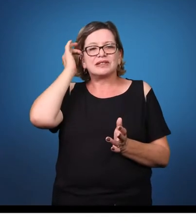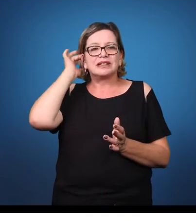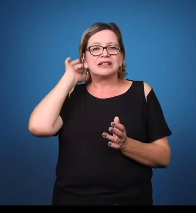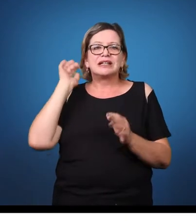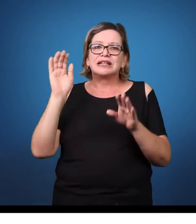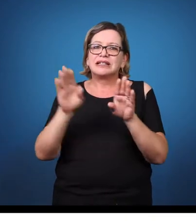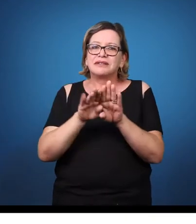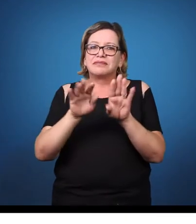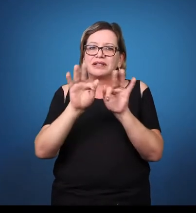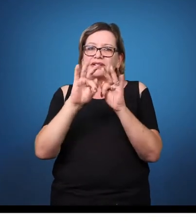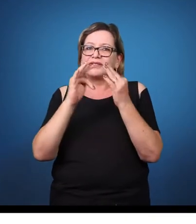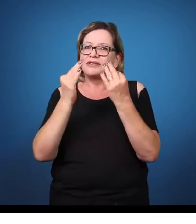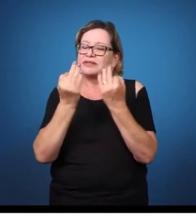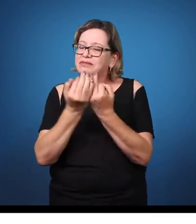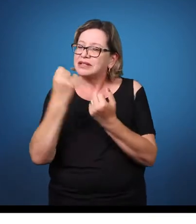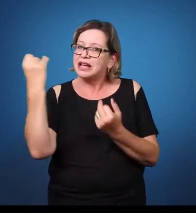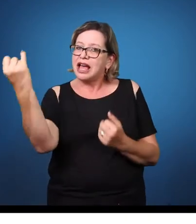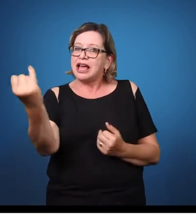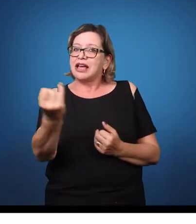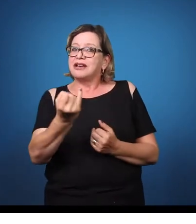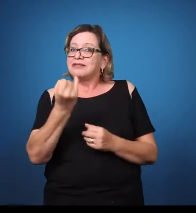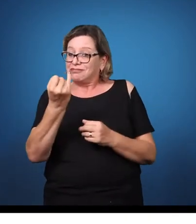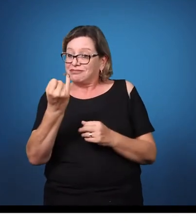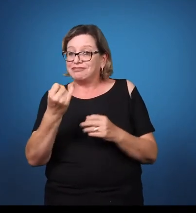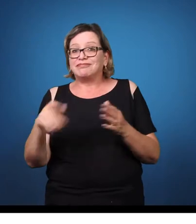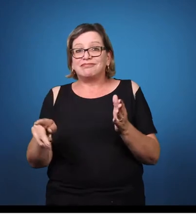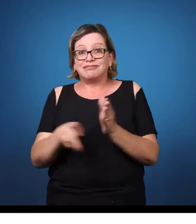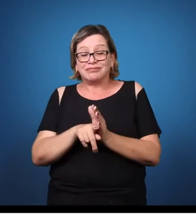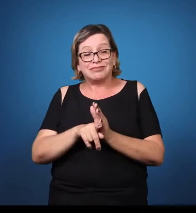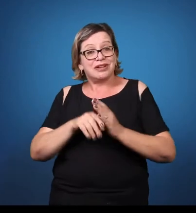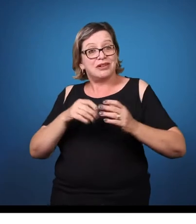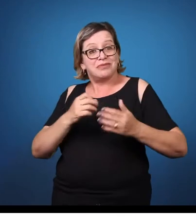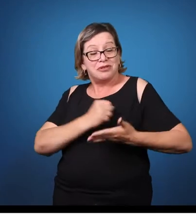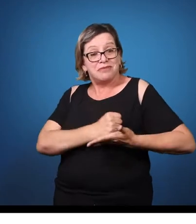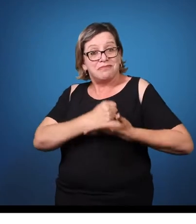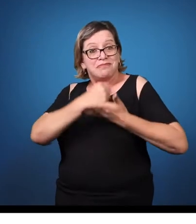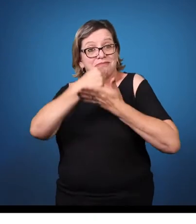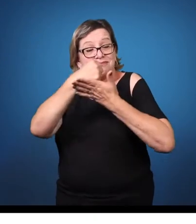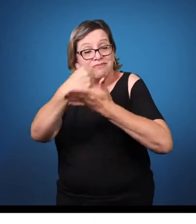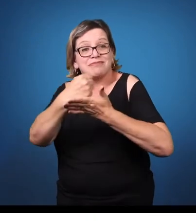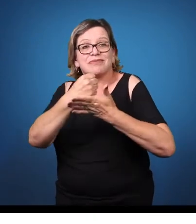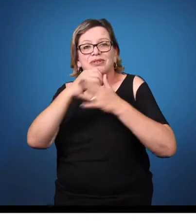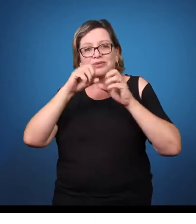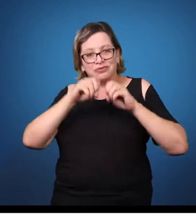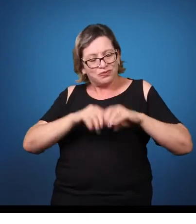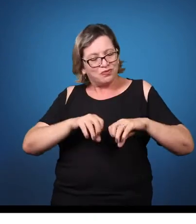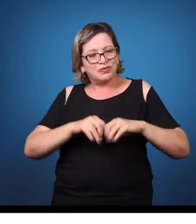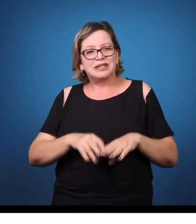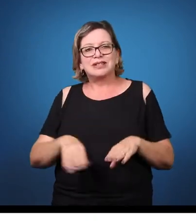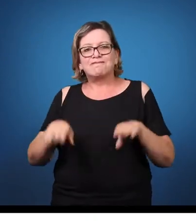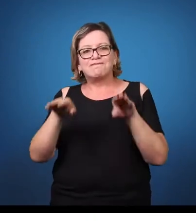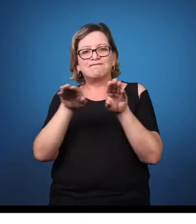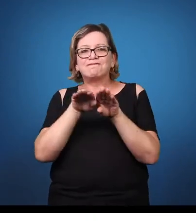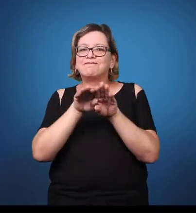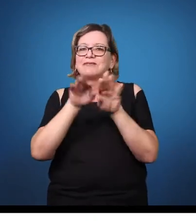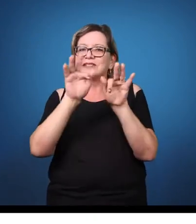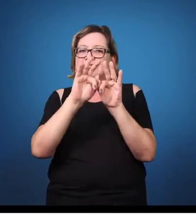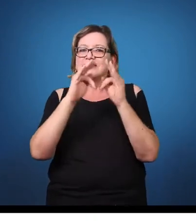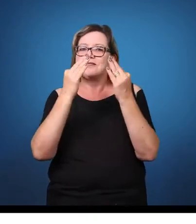Não olhar a deficiência com o D maiúsculo, mas diminuir esse D e aumentar